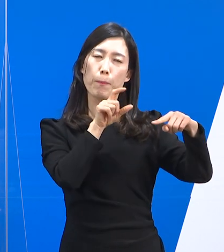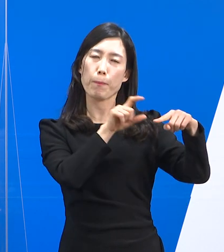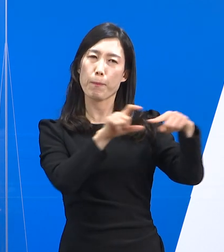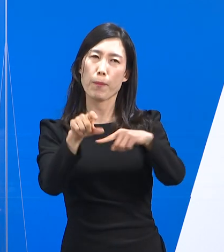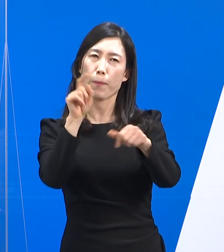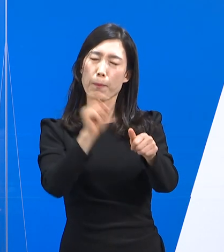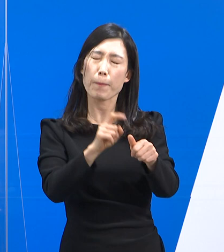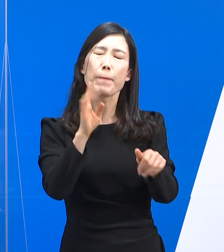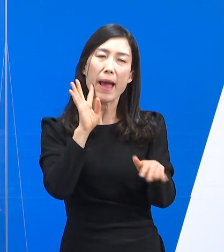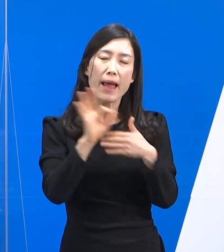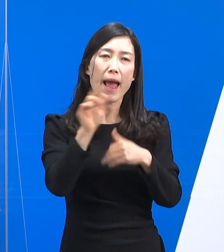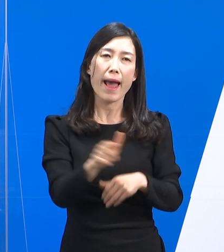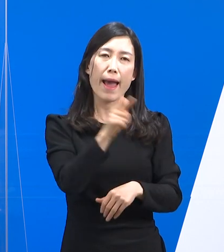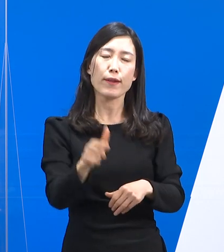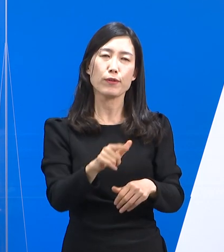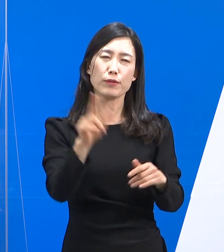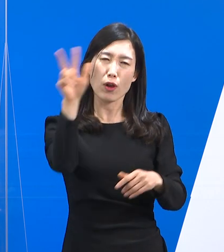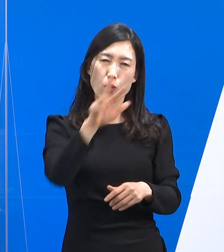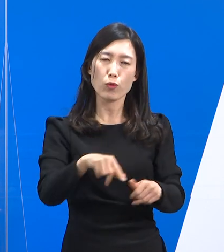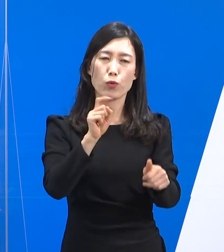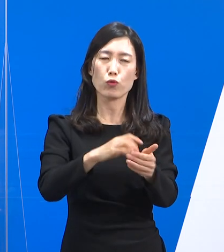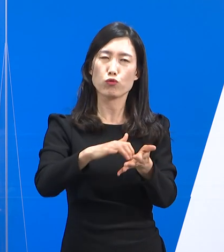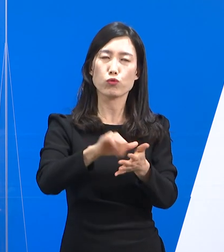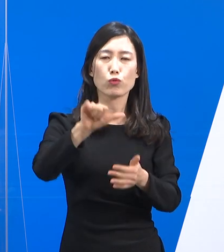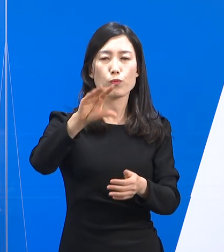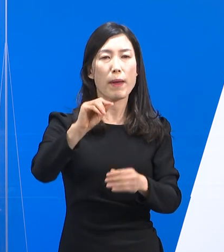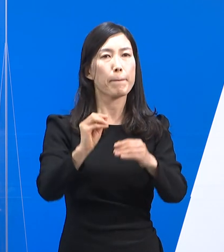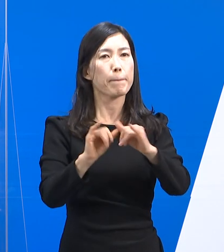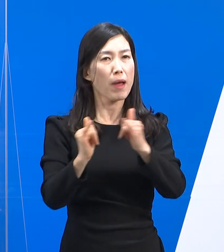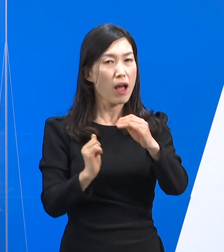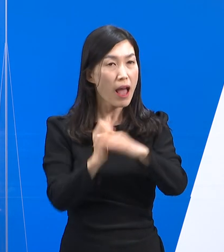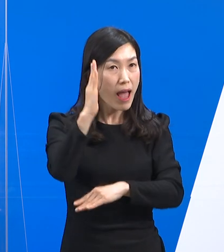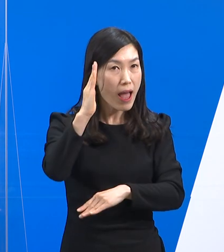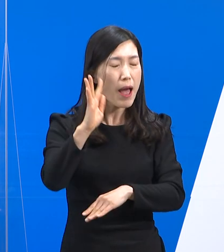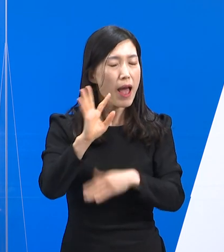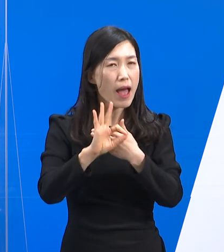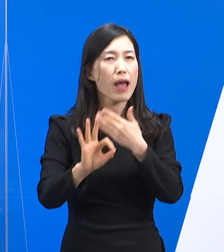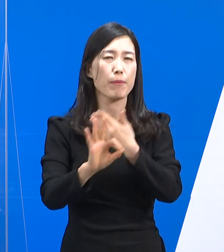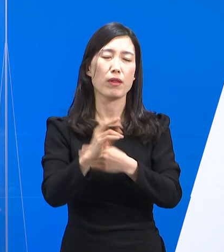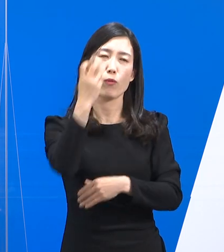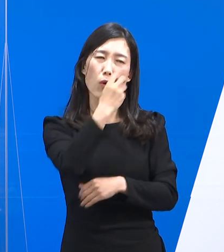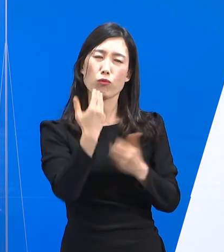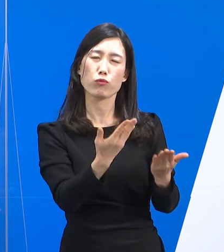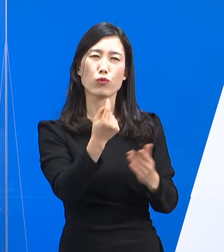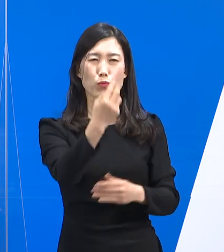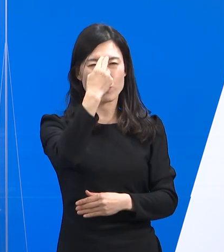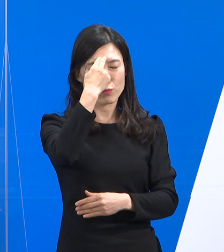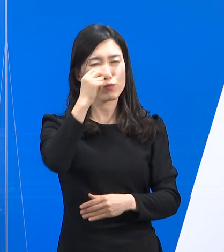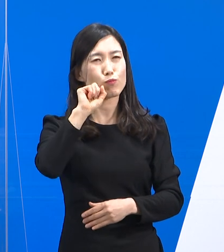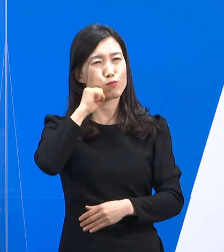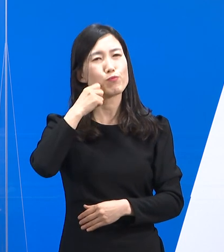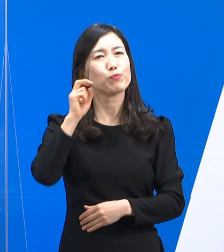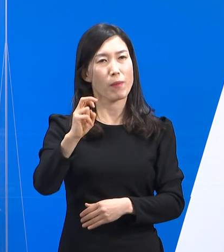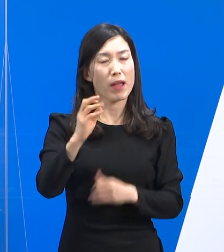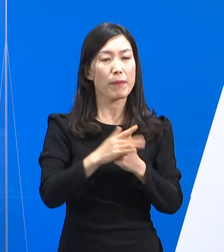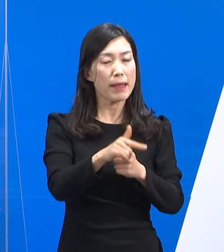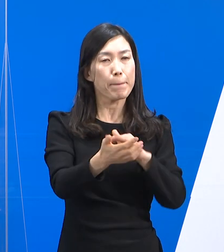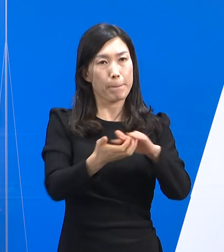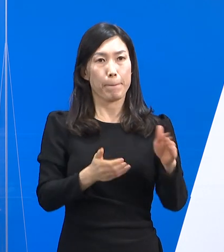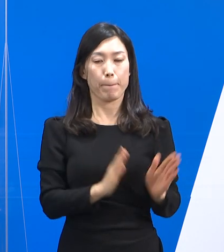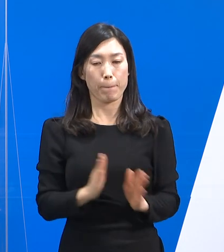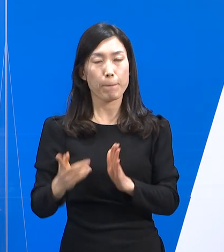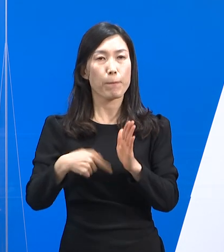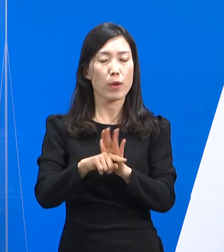확진자가 5만 명 이상 발생한다면 관리 인원이 많이 부족할 것으로 예측하고 있습니다. 이를 대비하기 위해 도에서는